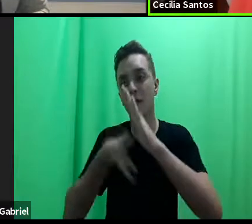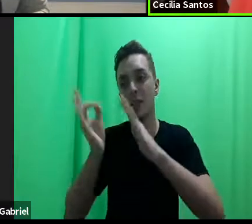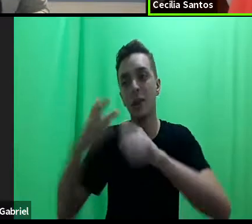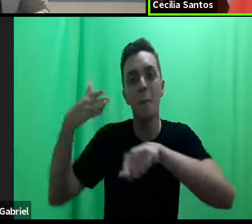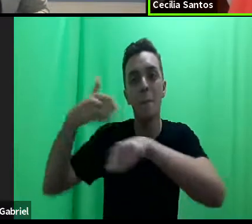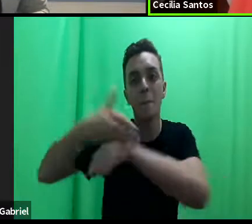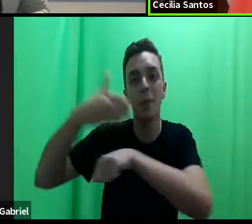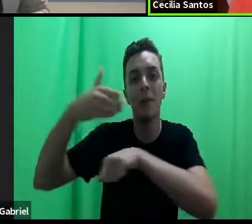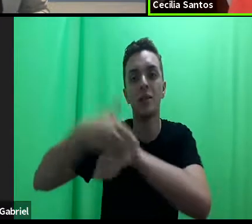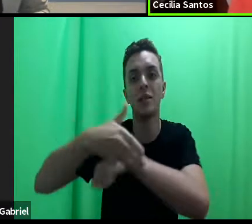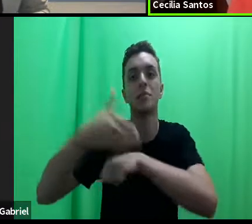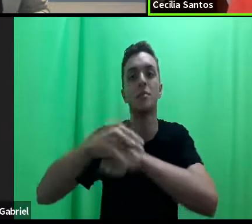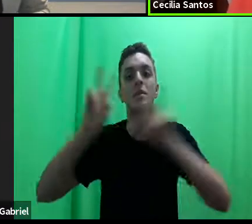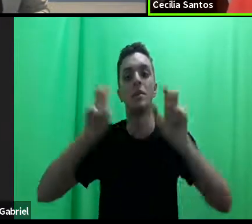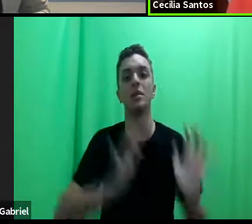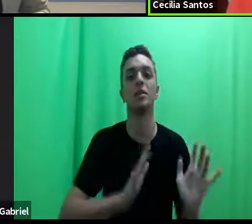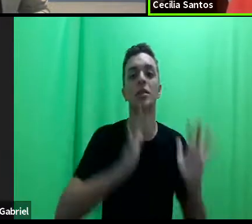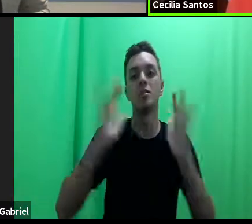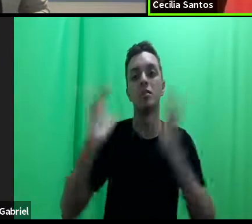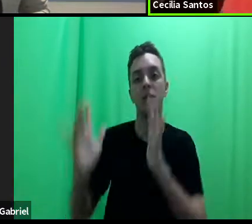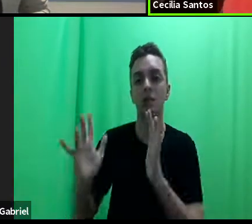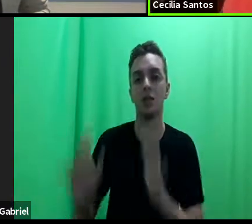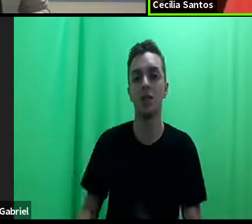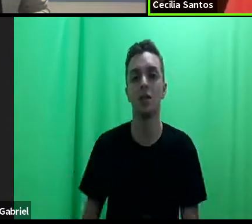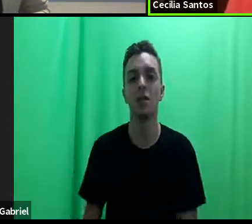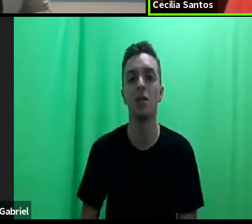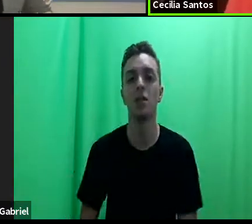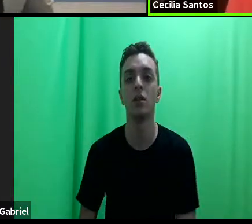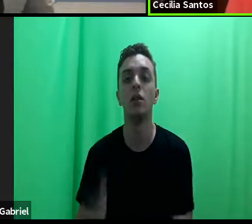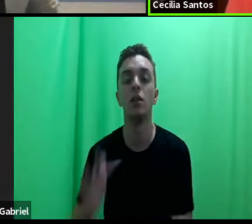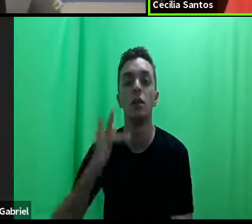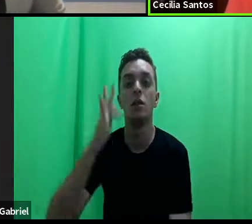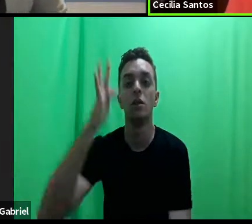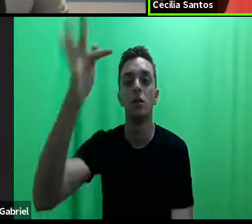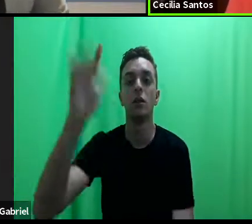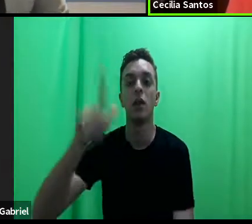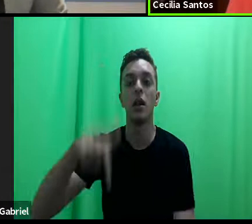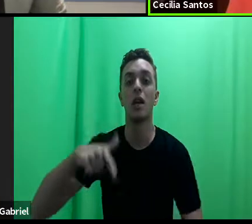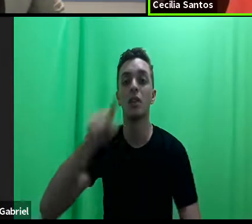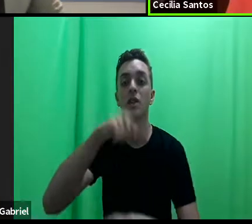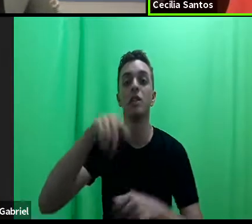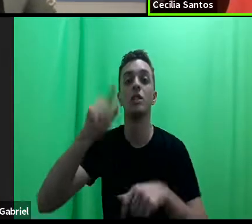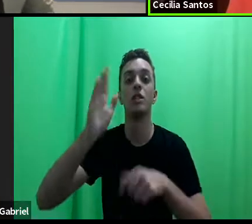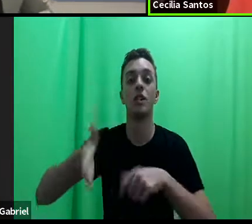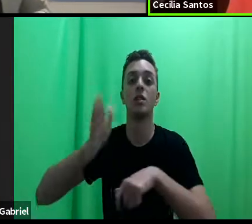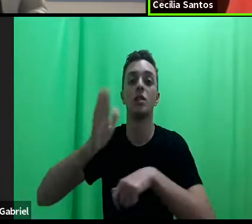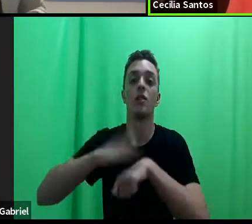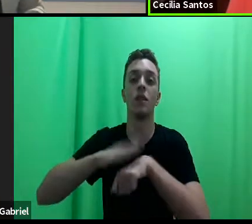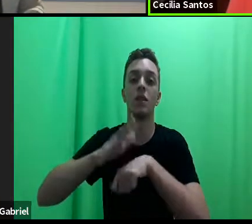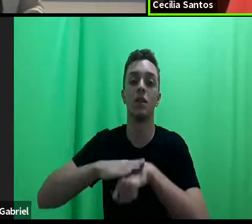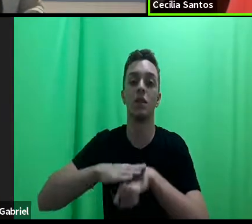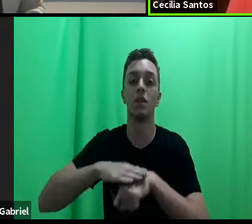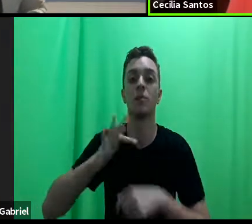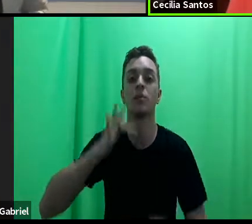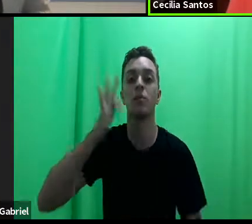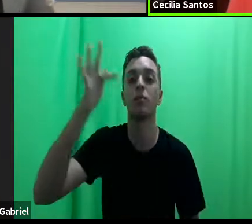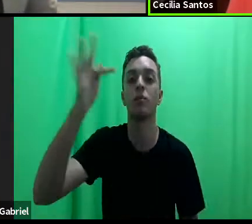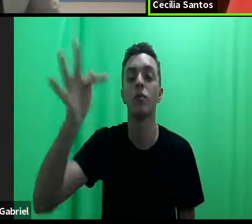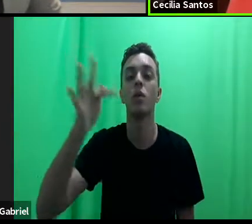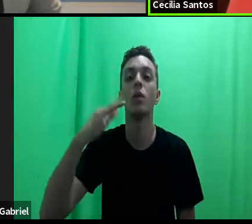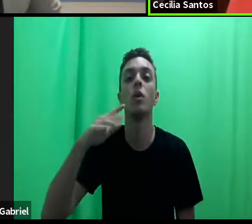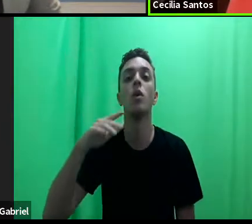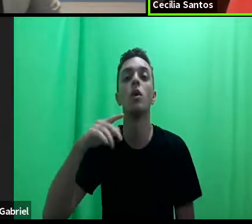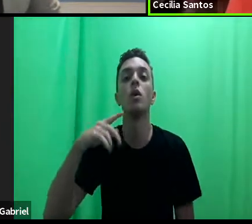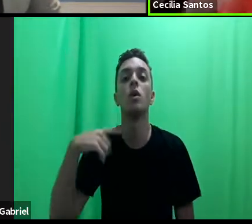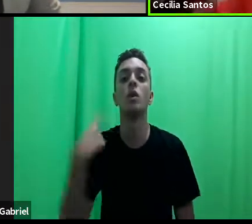clínica para saber como vai ser o futuro. O futuro é o que vocês já estão fazendo, o futuro a gente constrói no